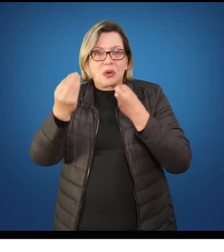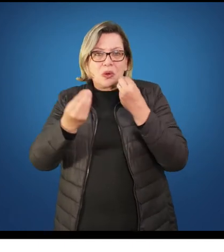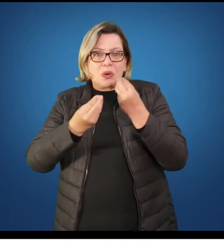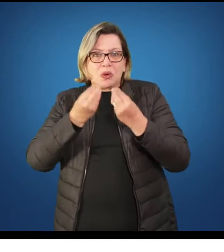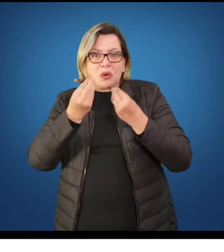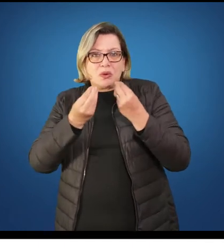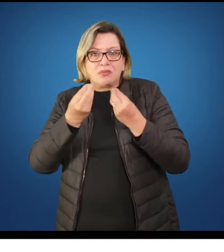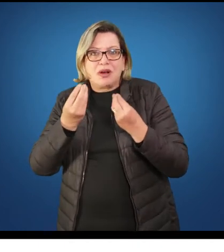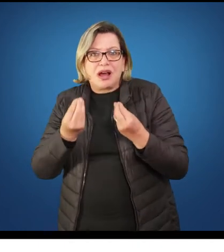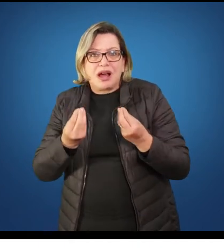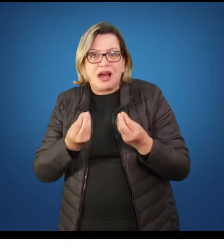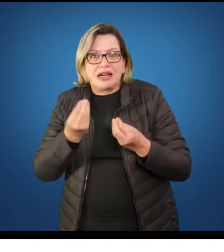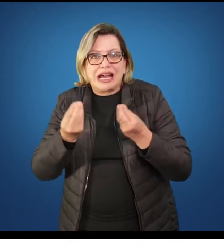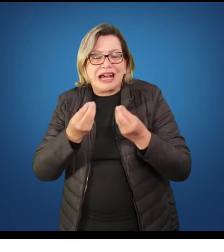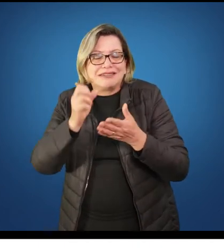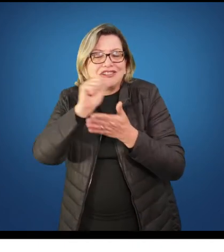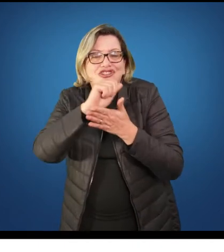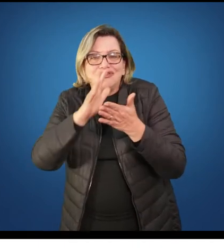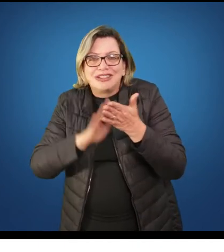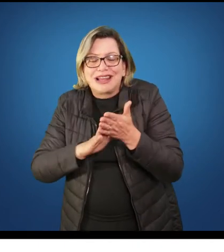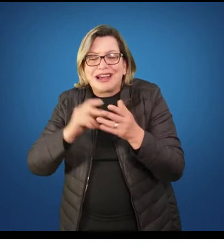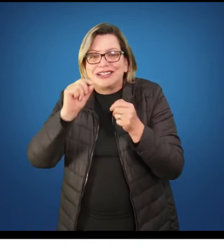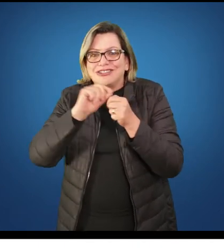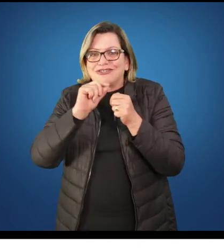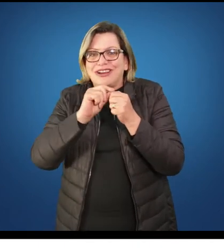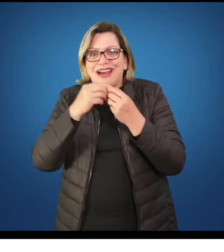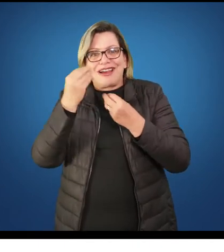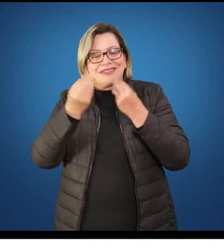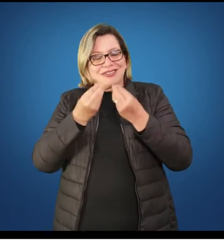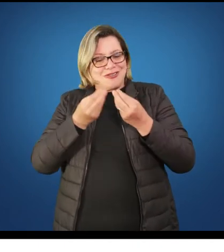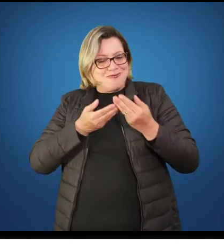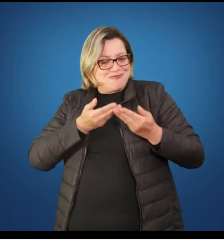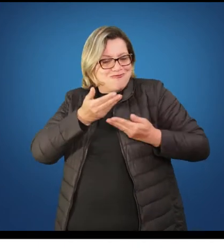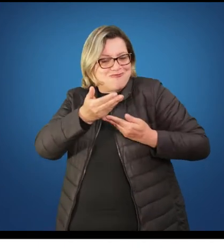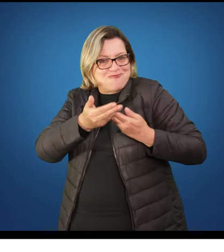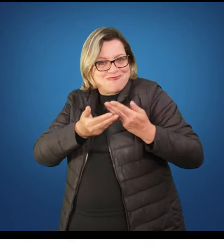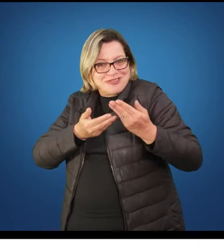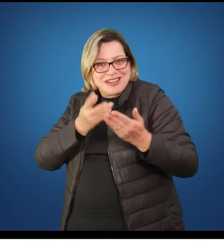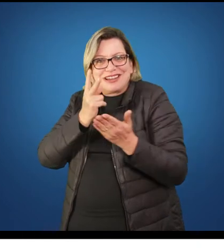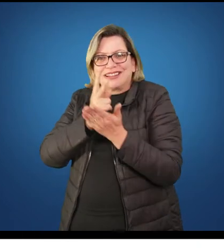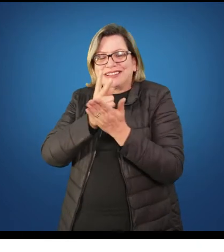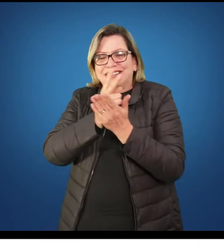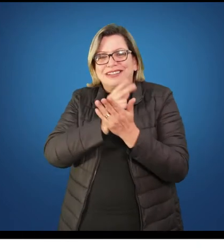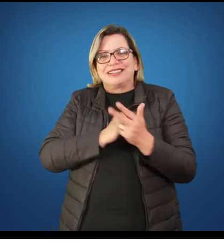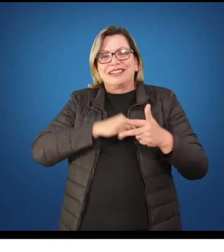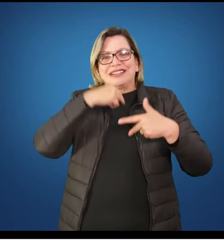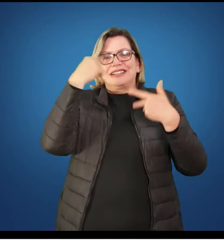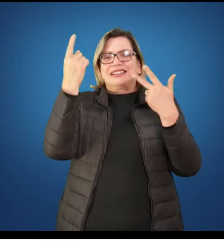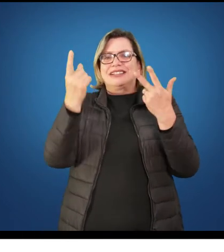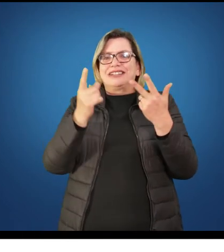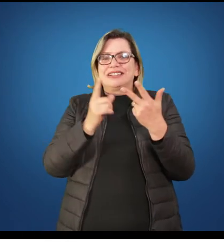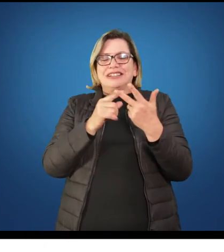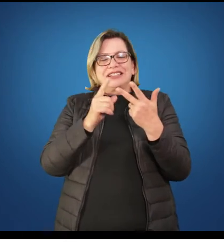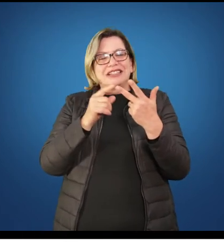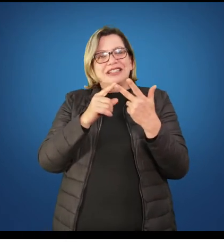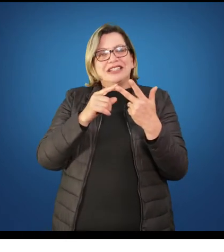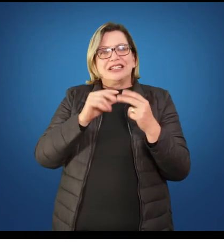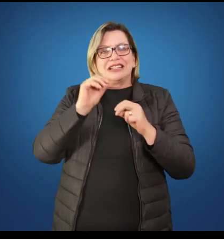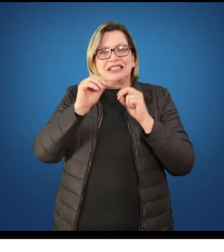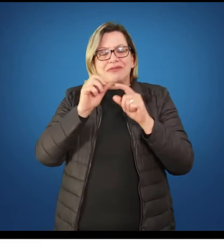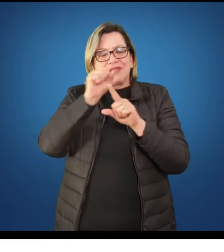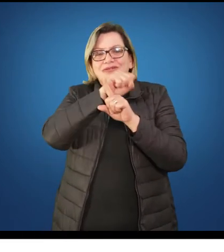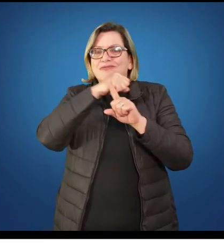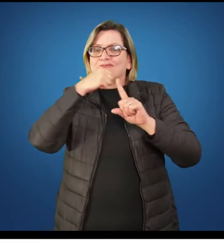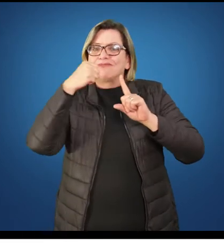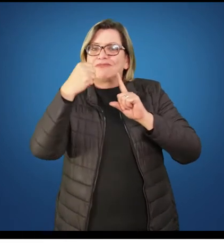internos. E os fatores sociais, os fatores materiais, eles são externos, eles são dados